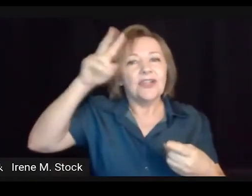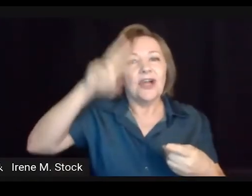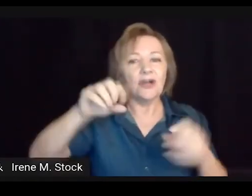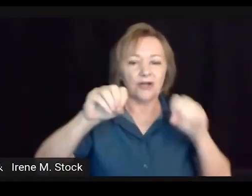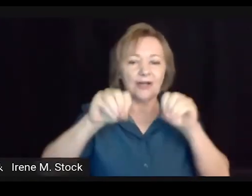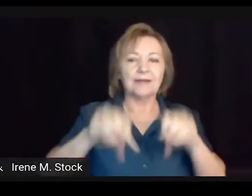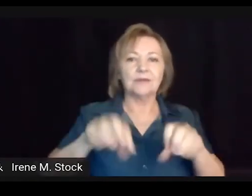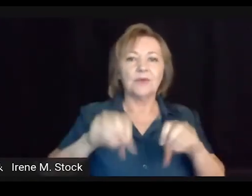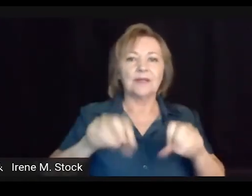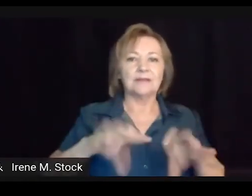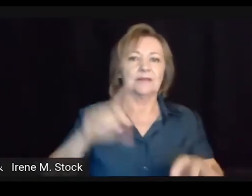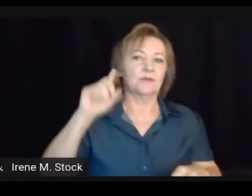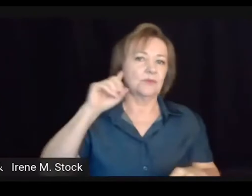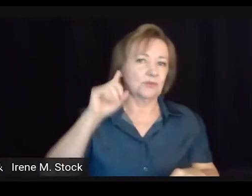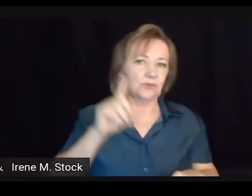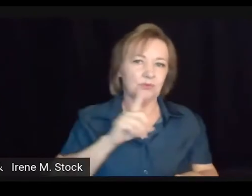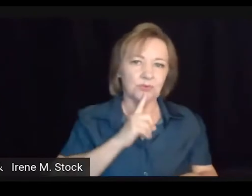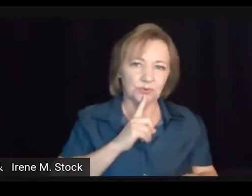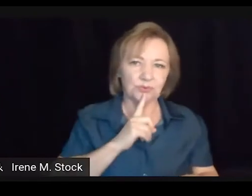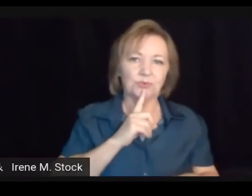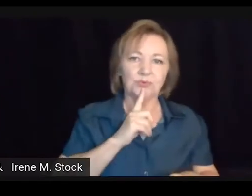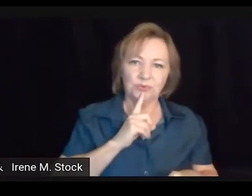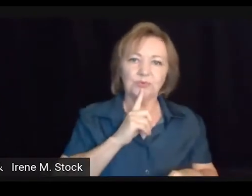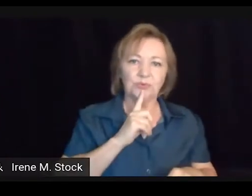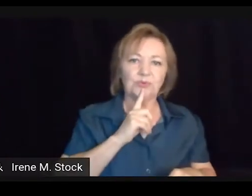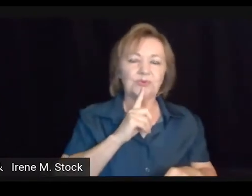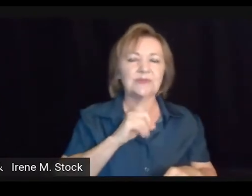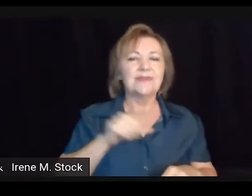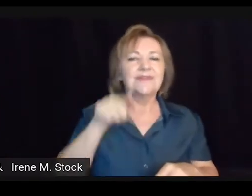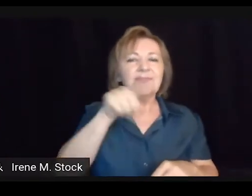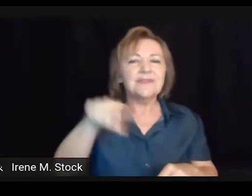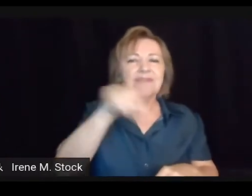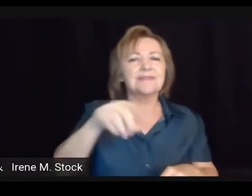Primeiro, nós trataremos sobre a história da educação de surdos.